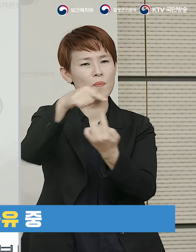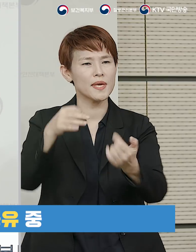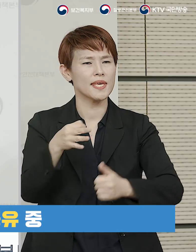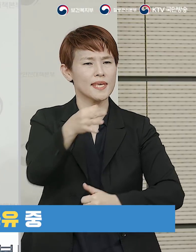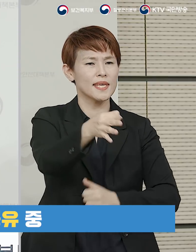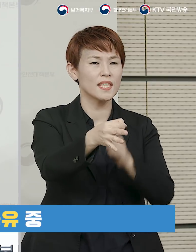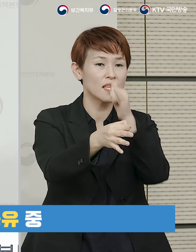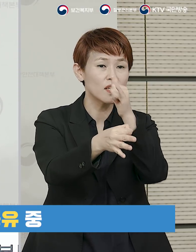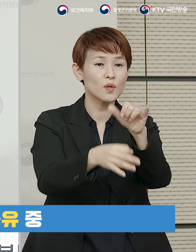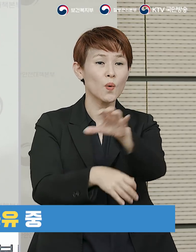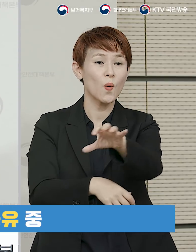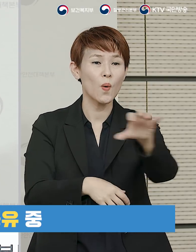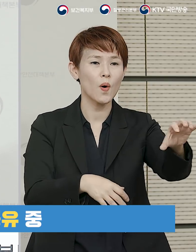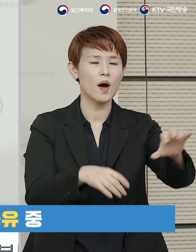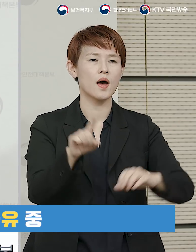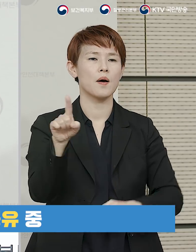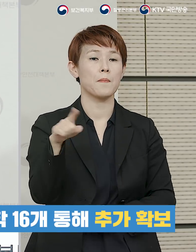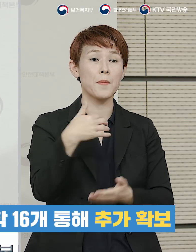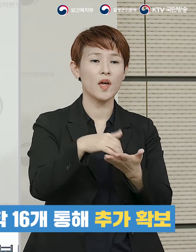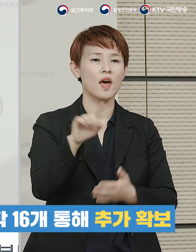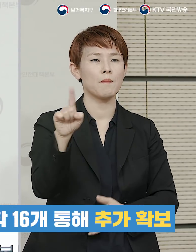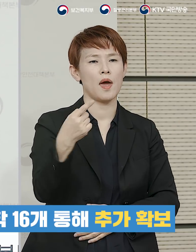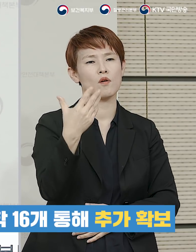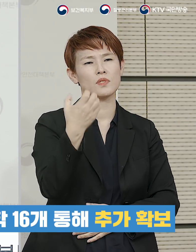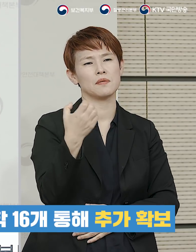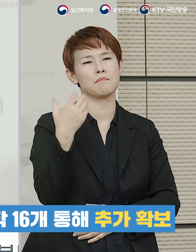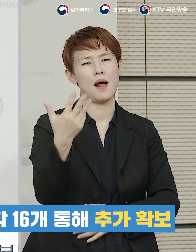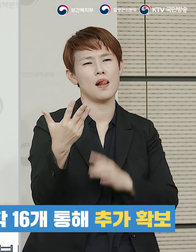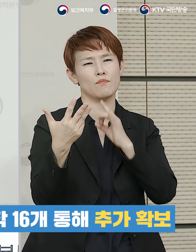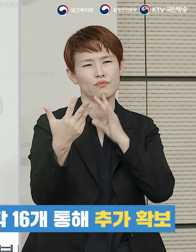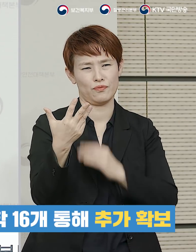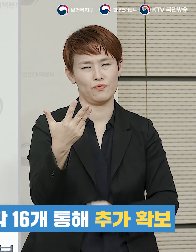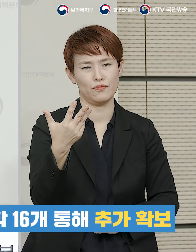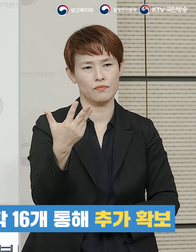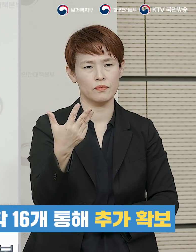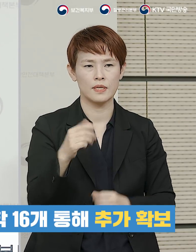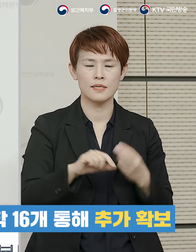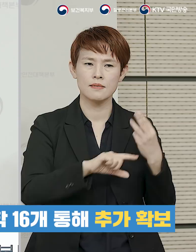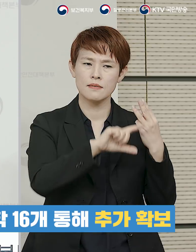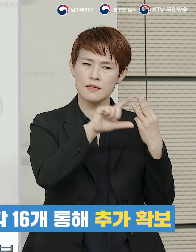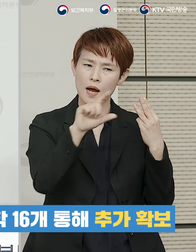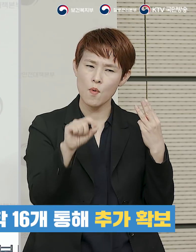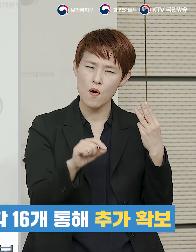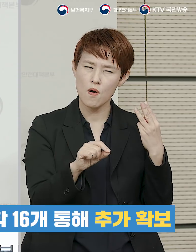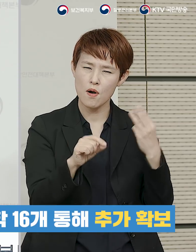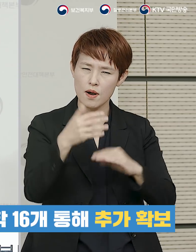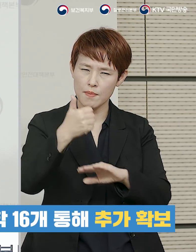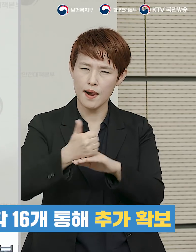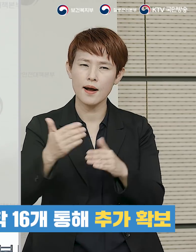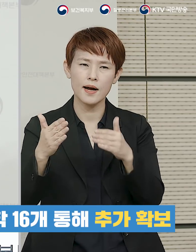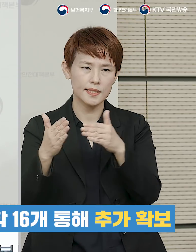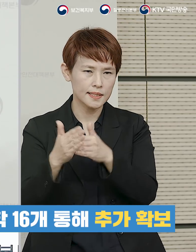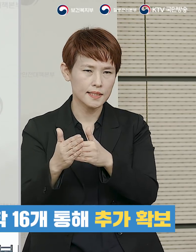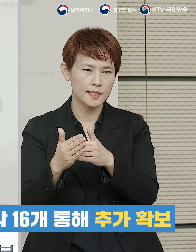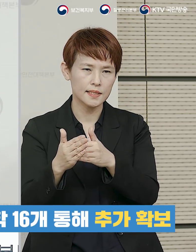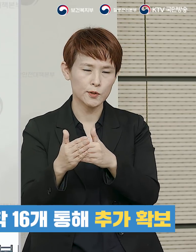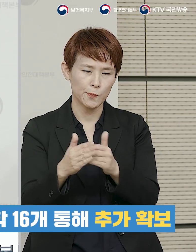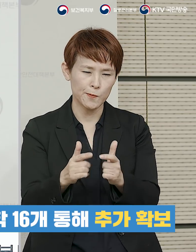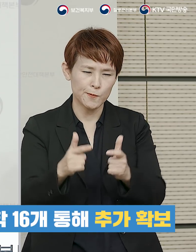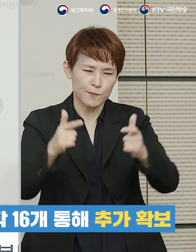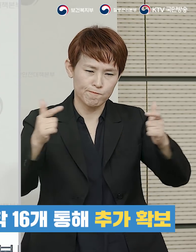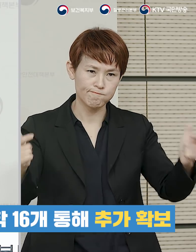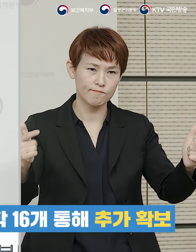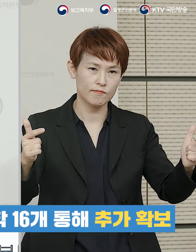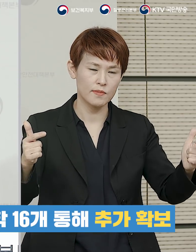운영비까지도 지급하고 있는 이런 병상이 198개에 불과합니다만 늦어도 3월